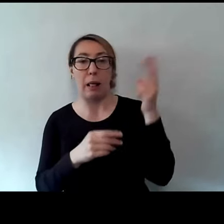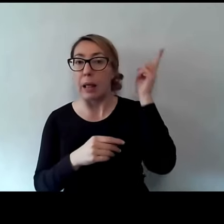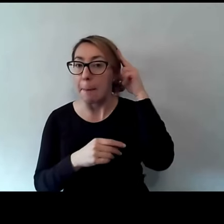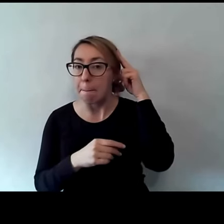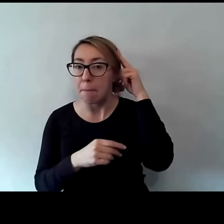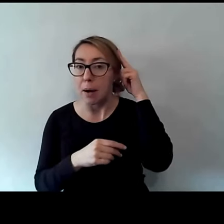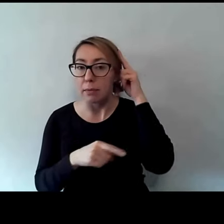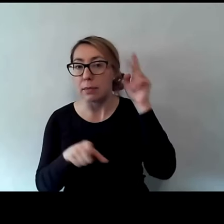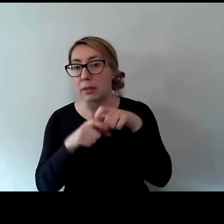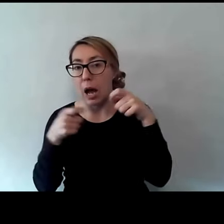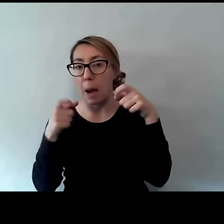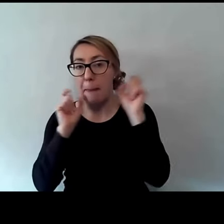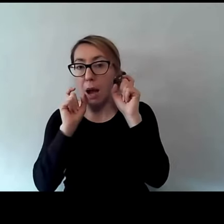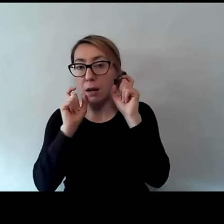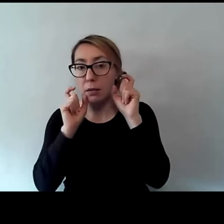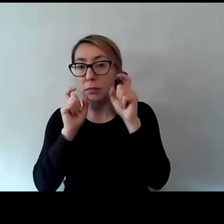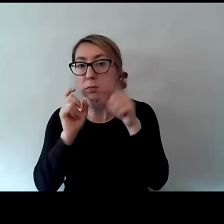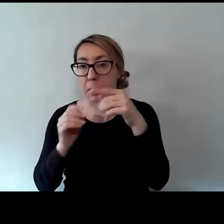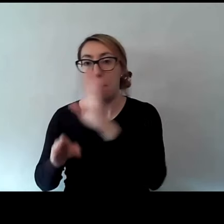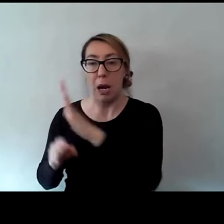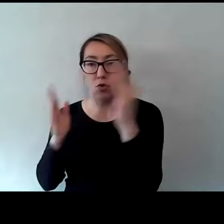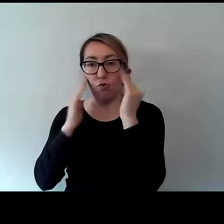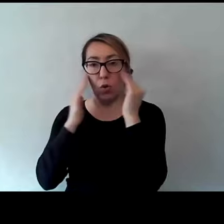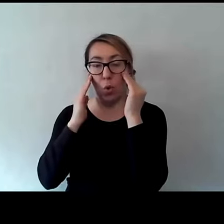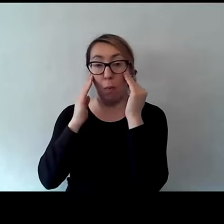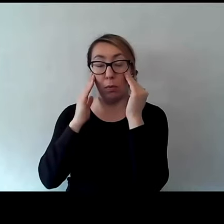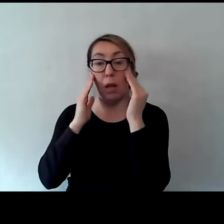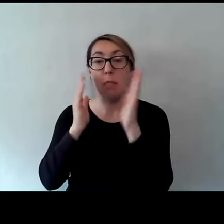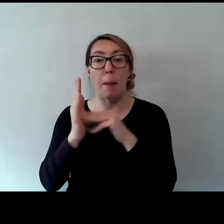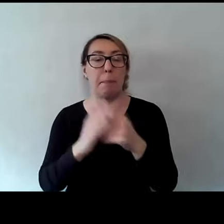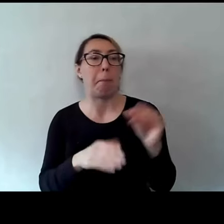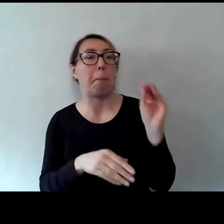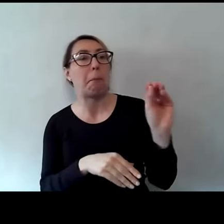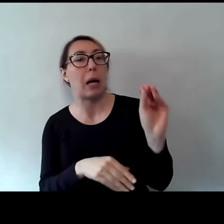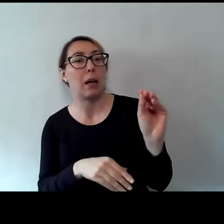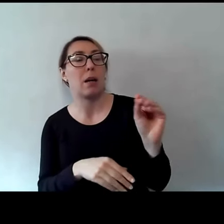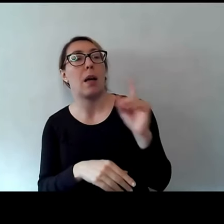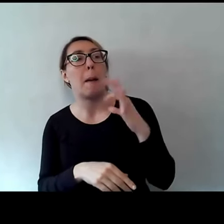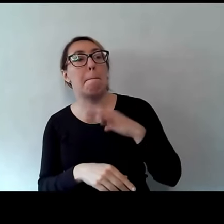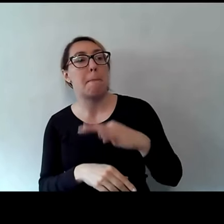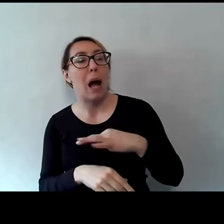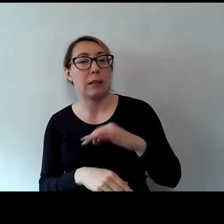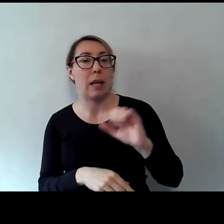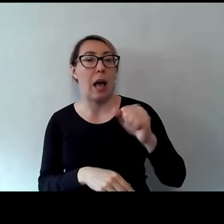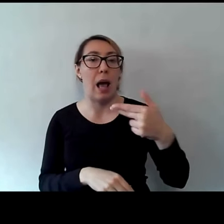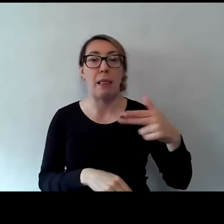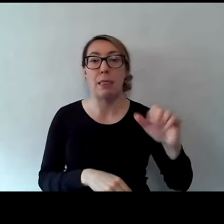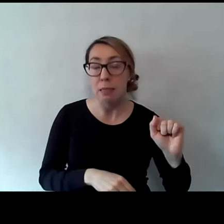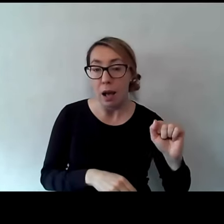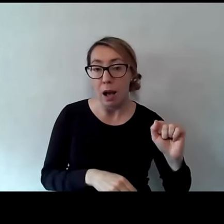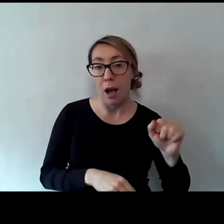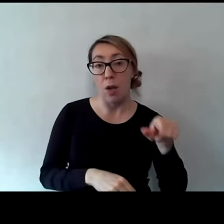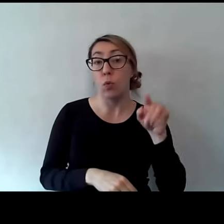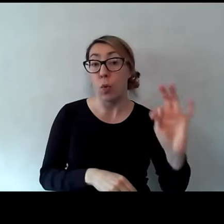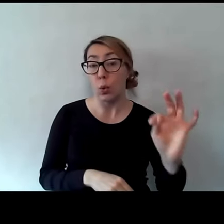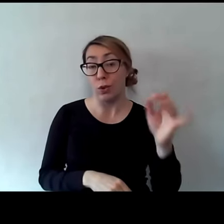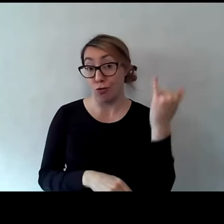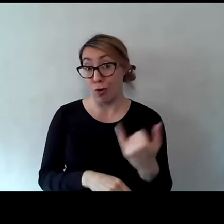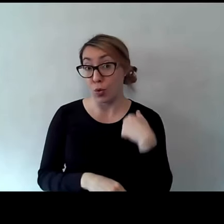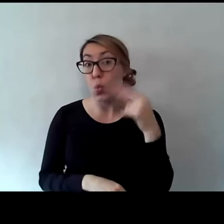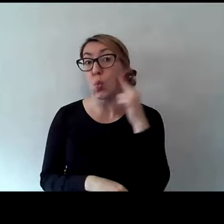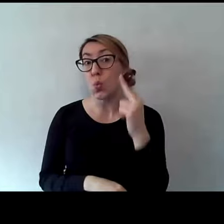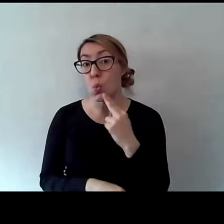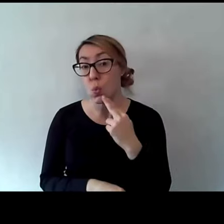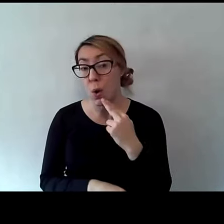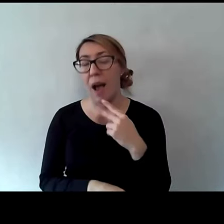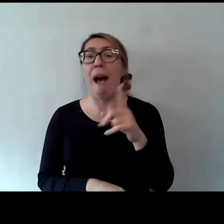aparatom słuchowym. Po prostu powiedzą kiedyś załóżmy Pani Aniu, Pani dziecko nie słyszy,